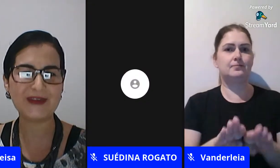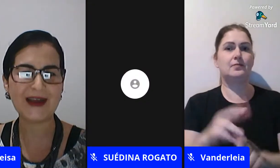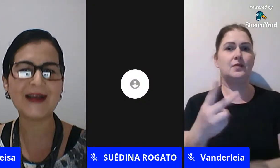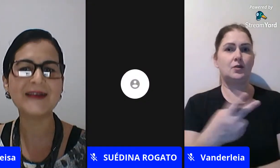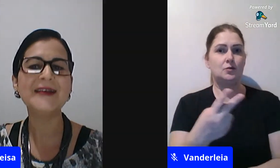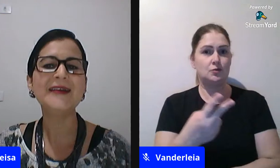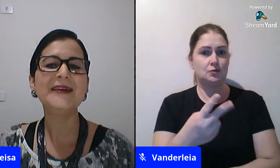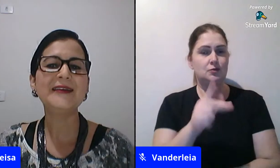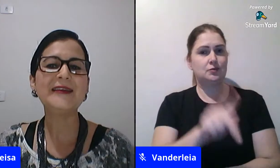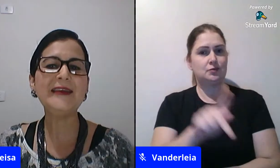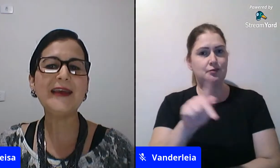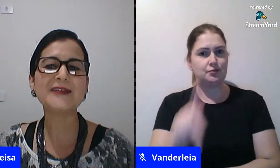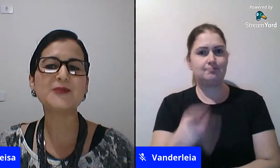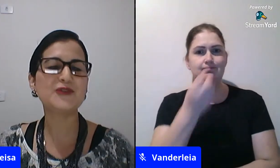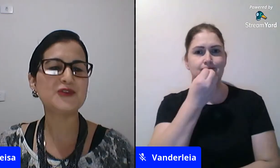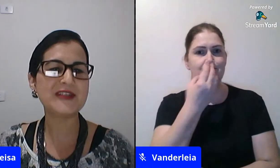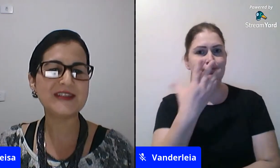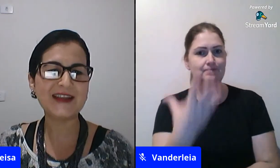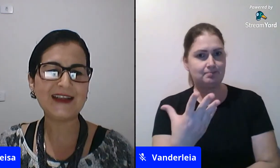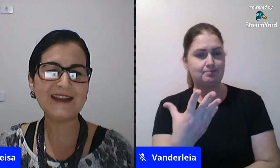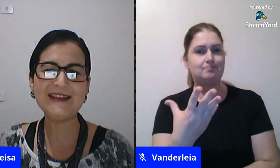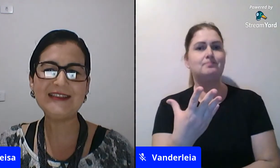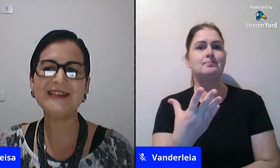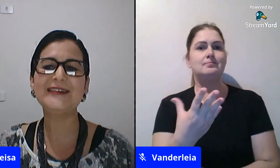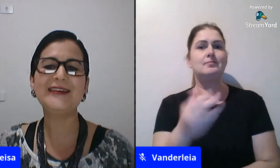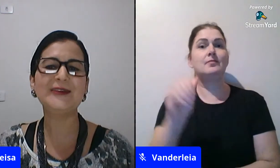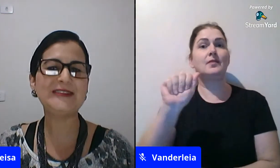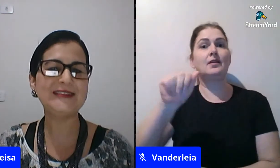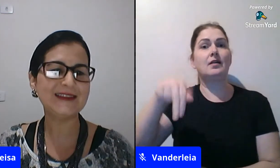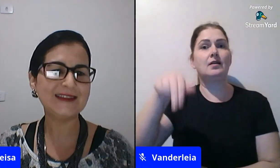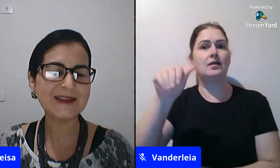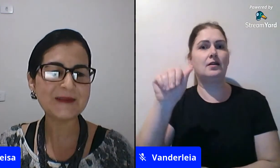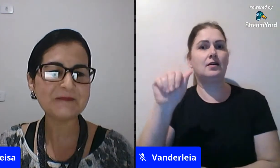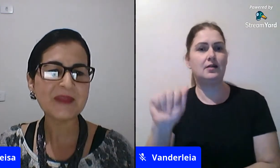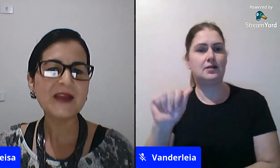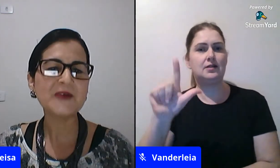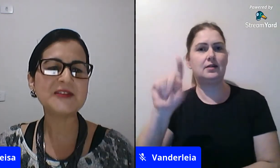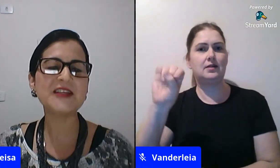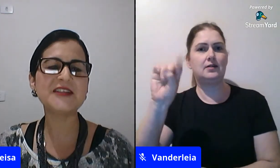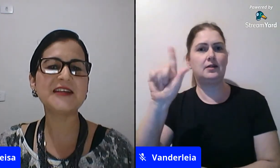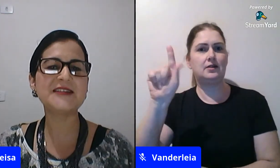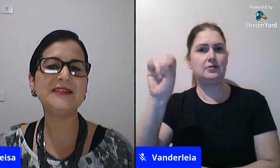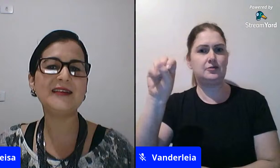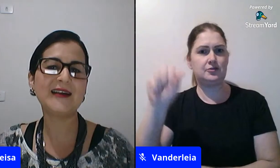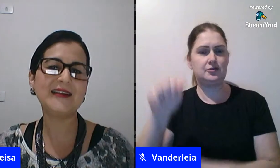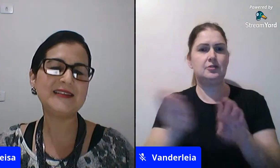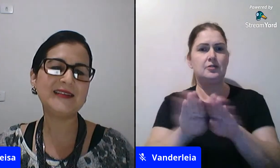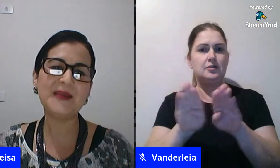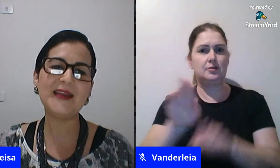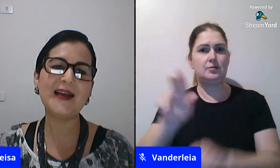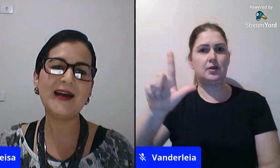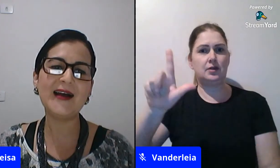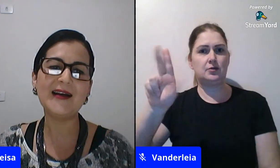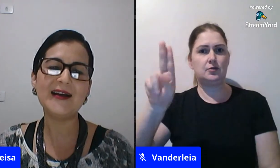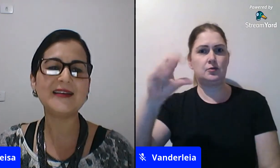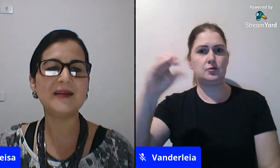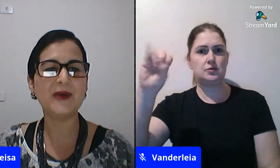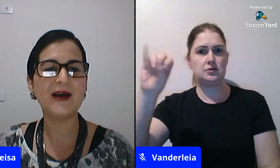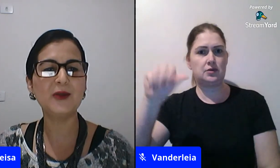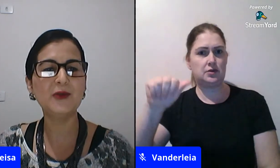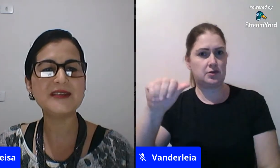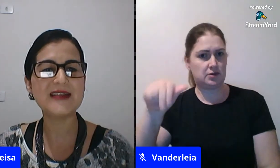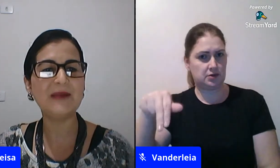super professoras generosas mesmo, que a gente pode contar, que é as professoras Ana Lígia e a Luciana.